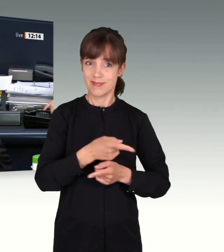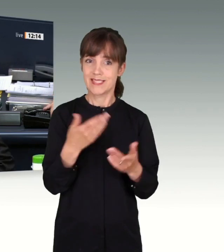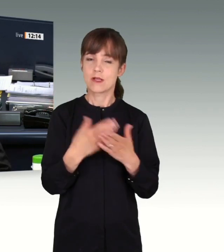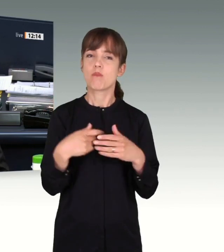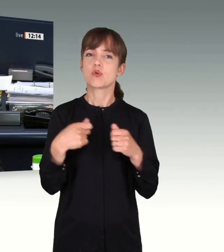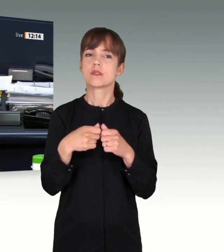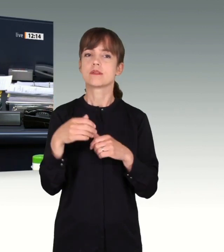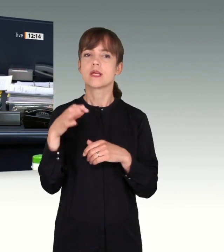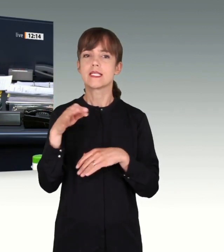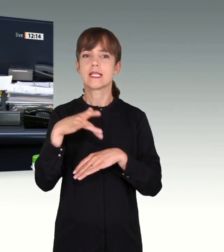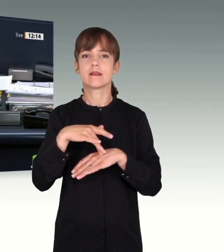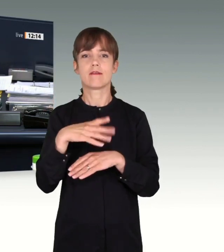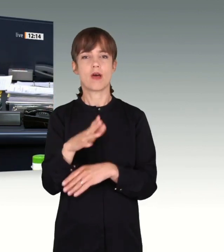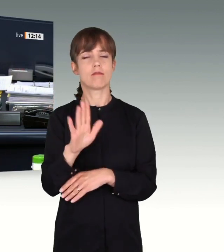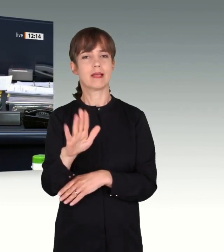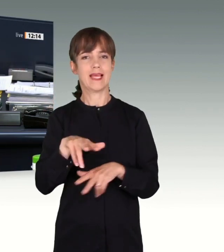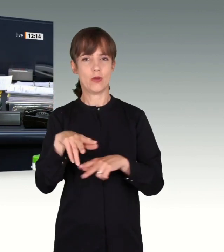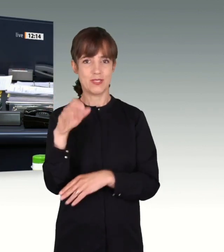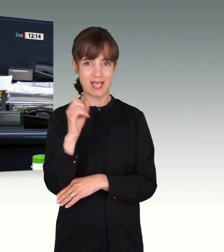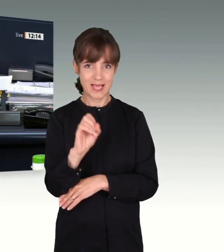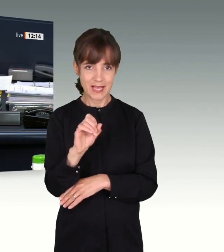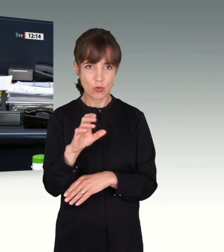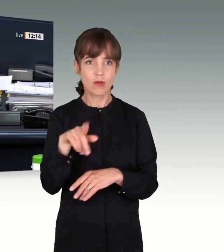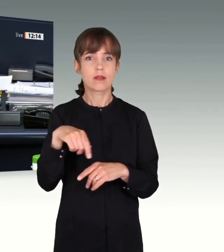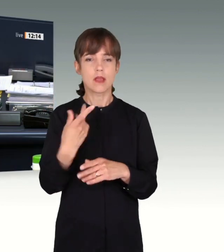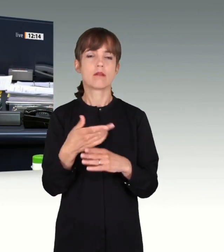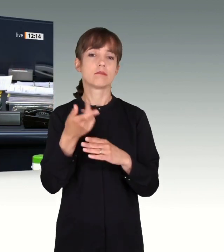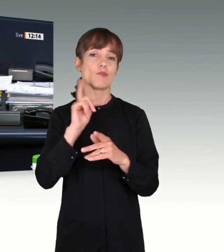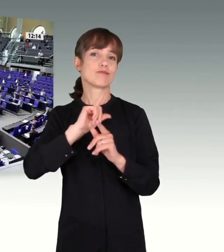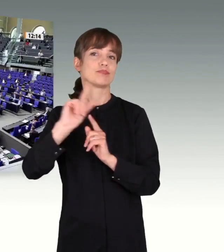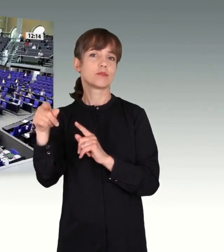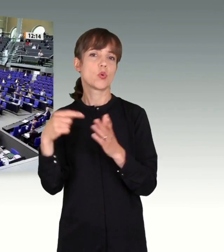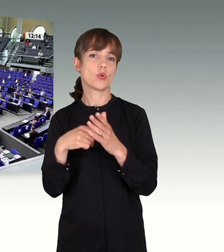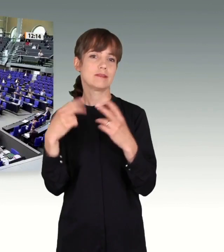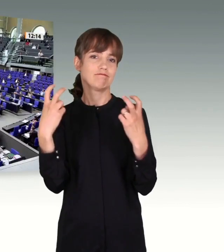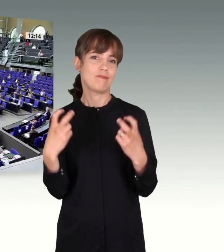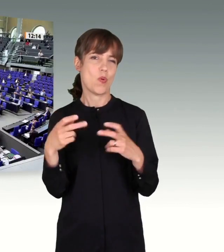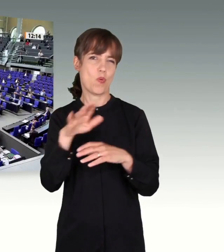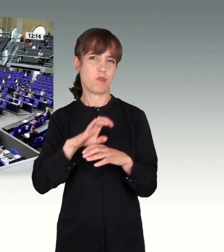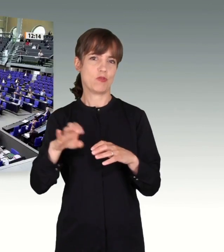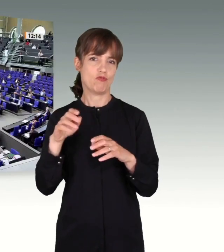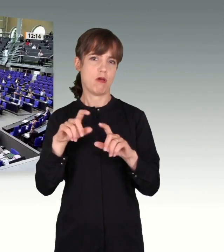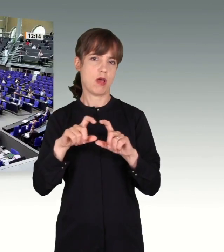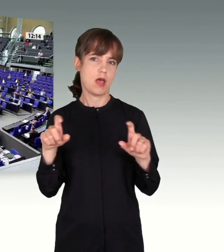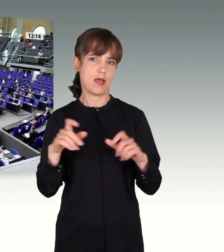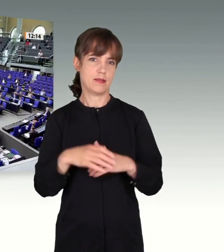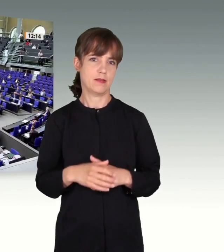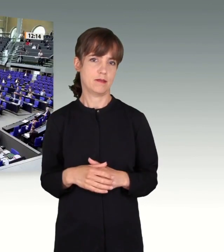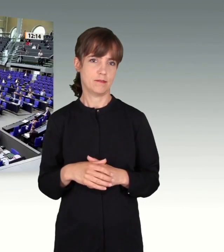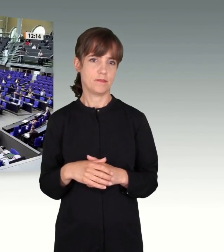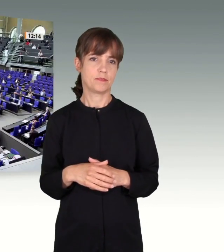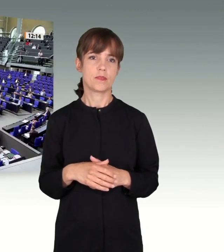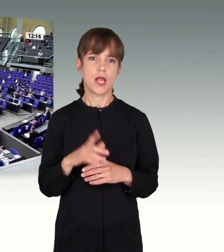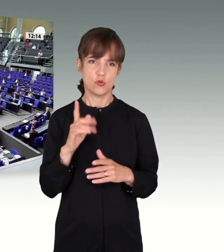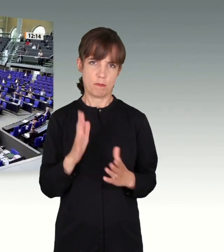das in der Debatte zu berücksichtigen. Ich finde es trotzdem bedauerlich, dass Sie bei dieser Debatte